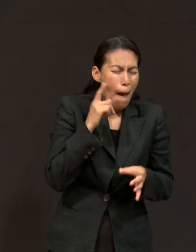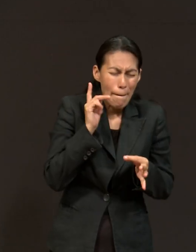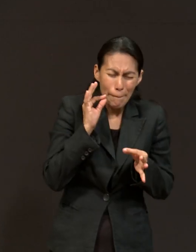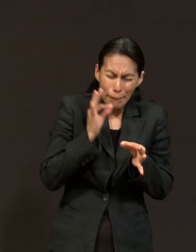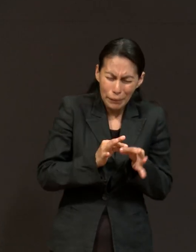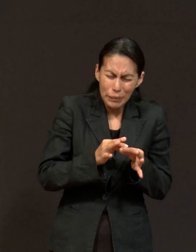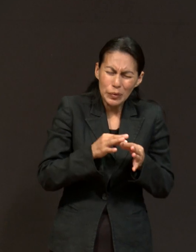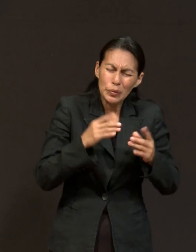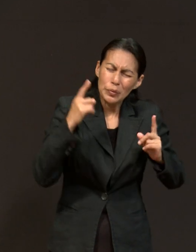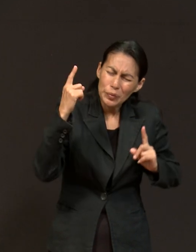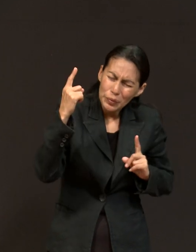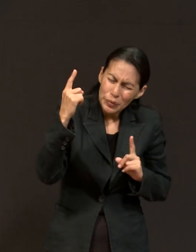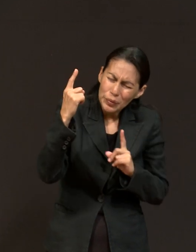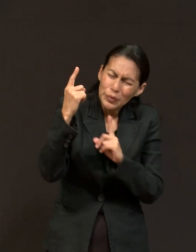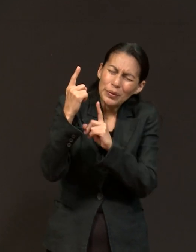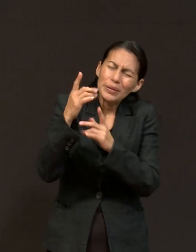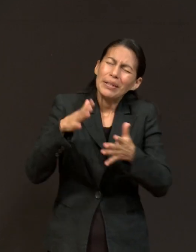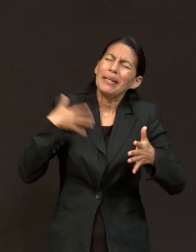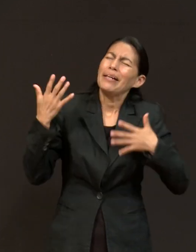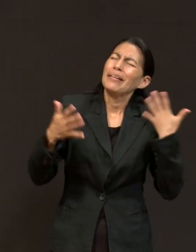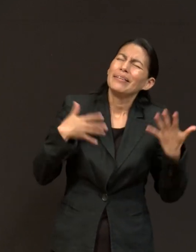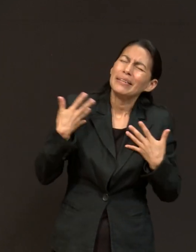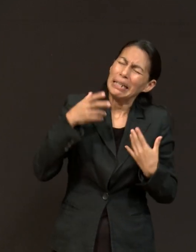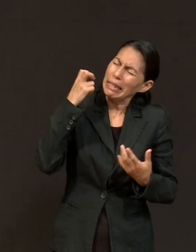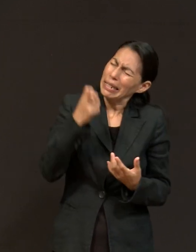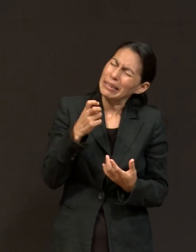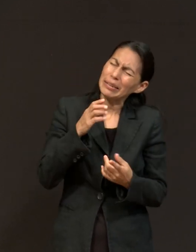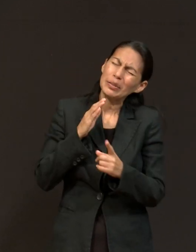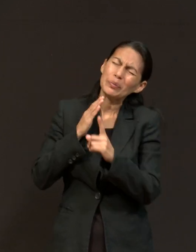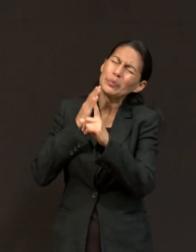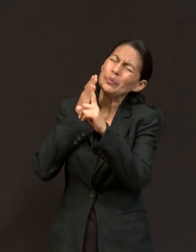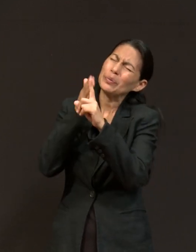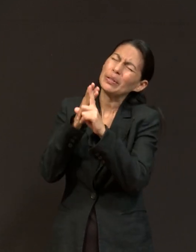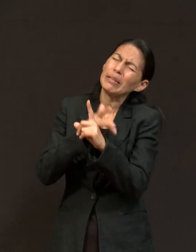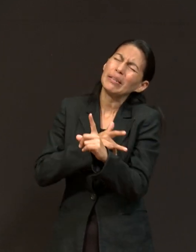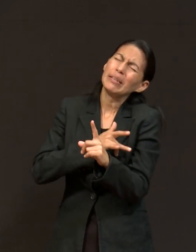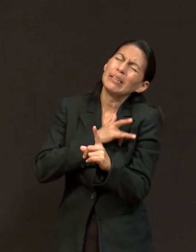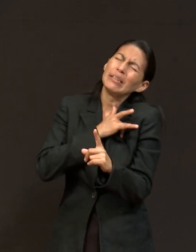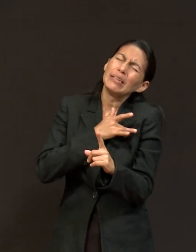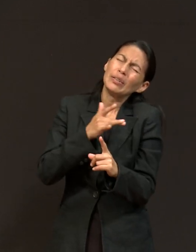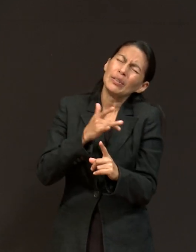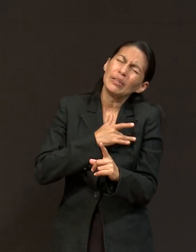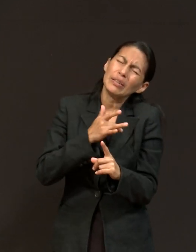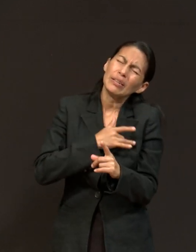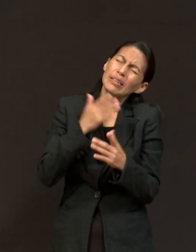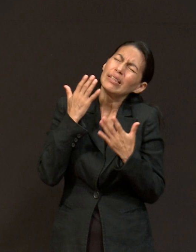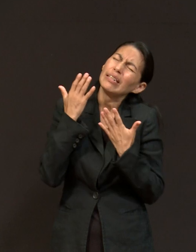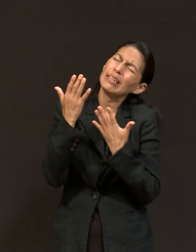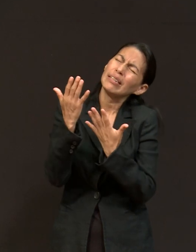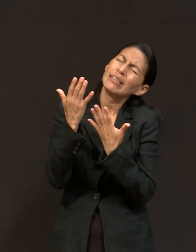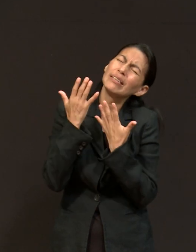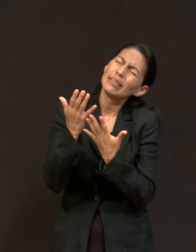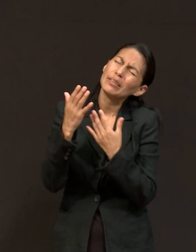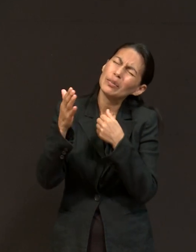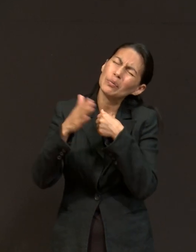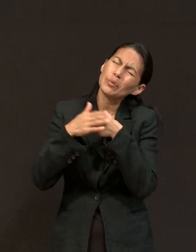Te pedimos, Señor, que ese sea nuestro mayor logro, que pongas en nuestros corazones el anhelo de poder verte algún día.